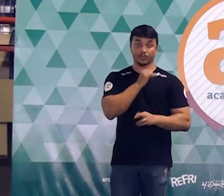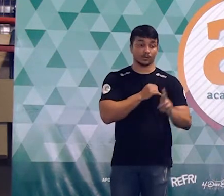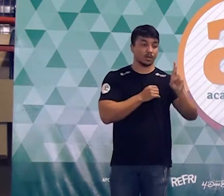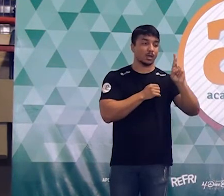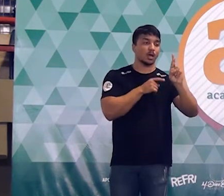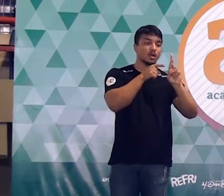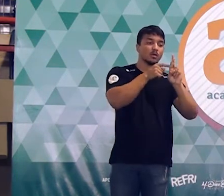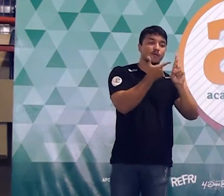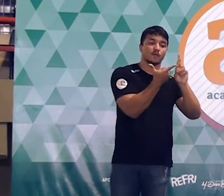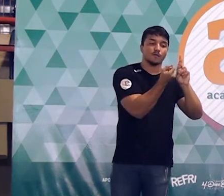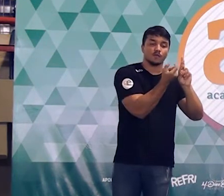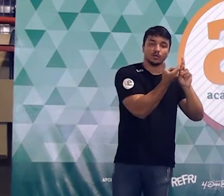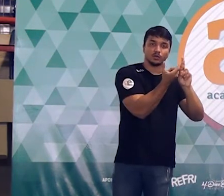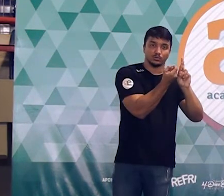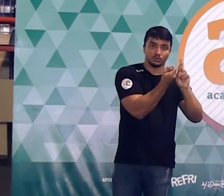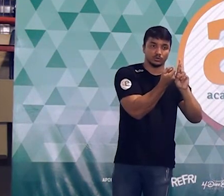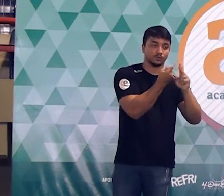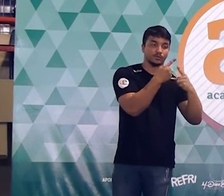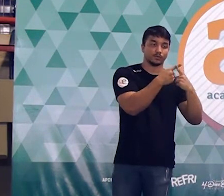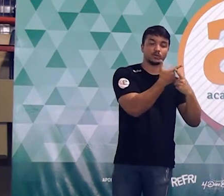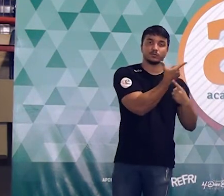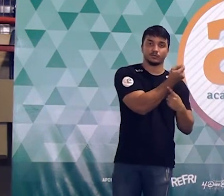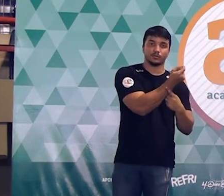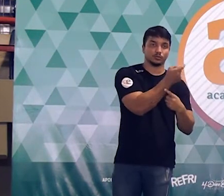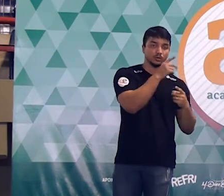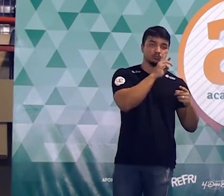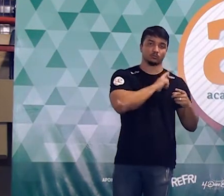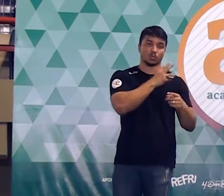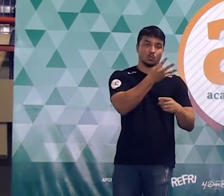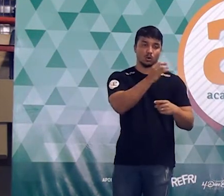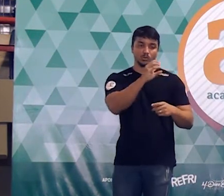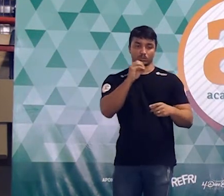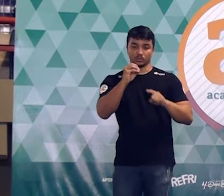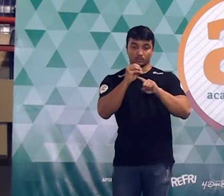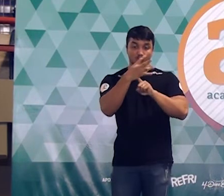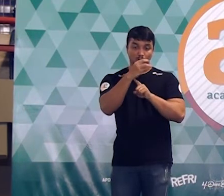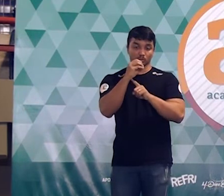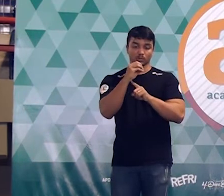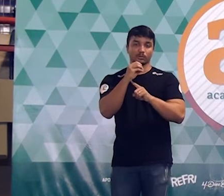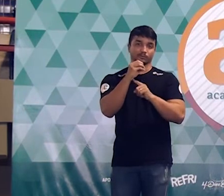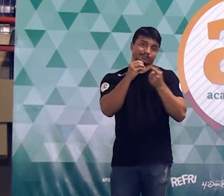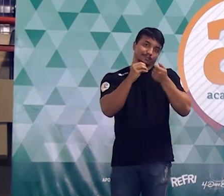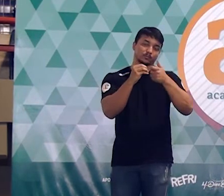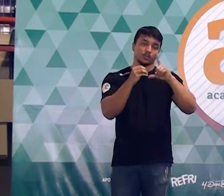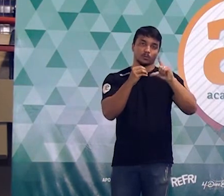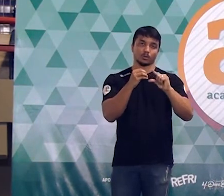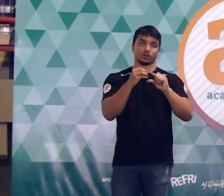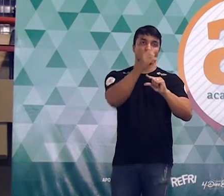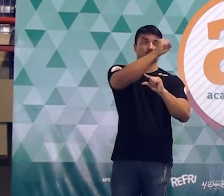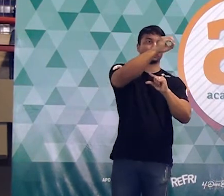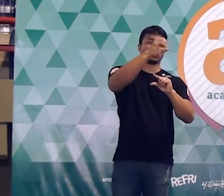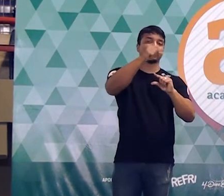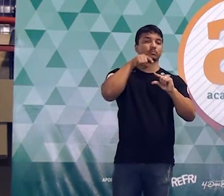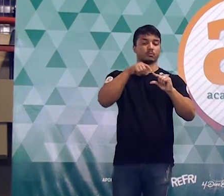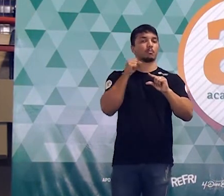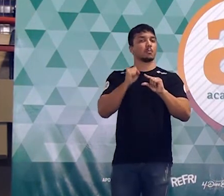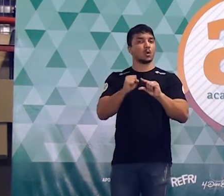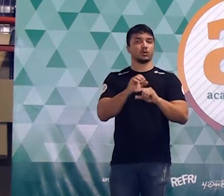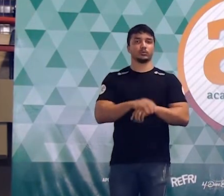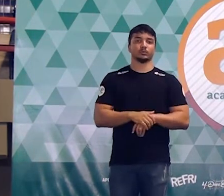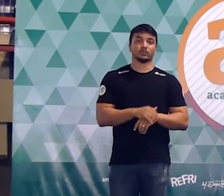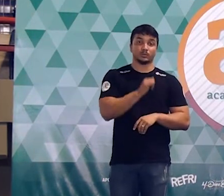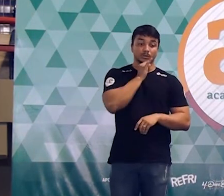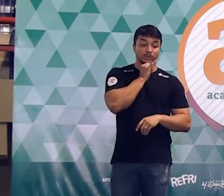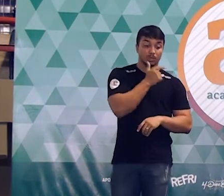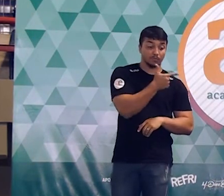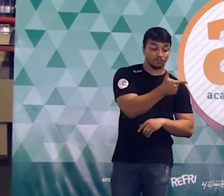fosse vinte, vinte vezes vinte dá quatrocentos. Quatrocentos é menor do oitocentos. Está valendo. Se o r for